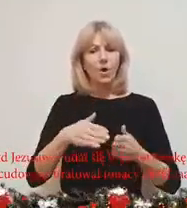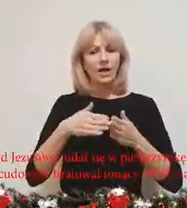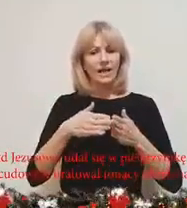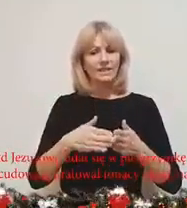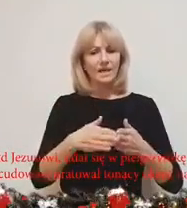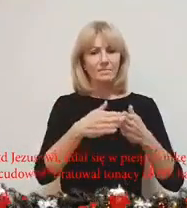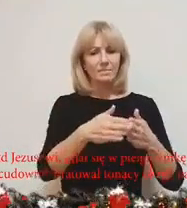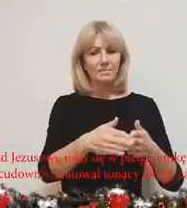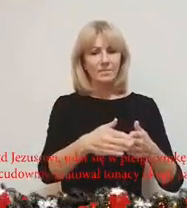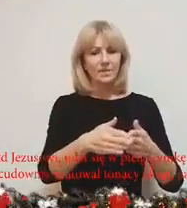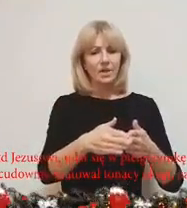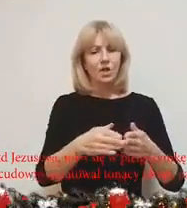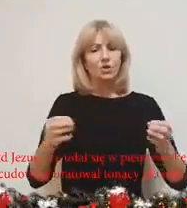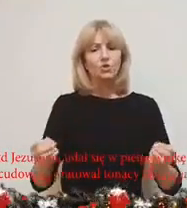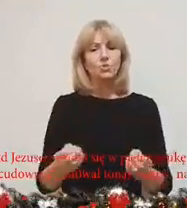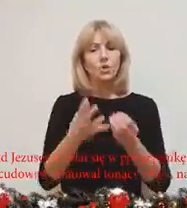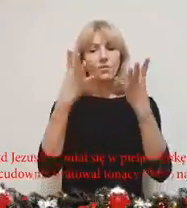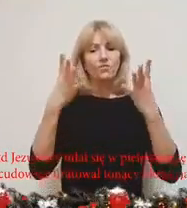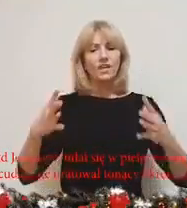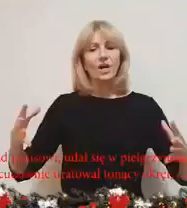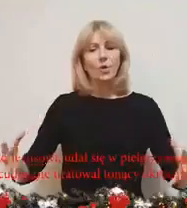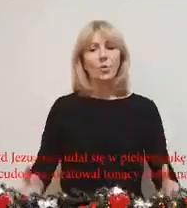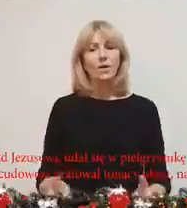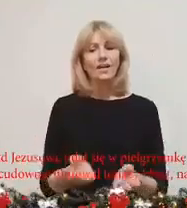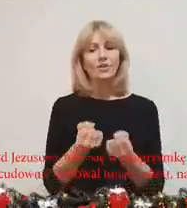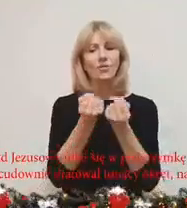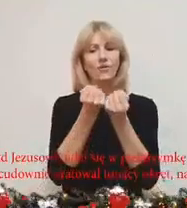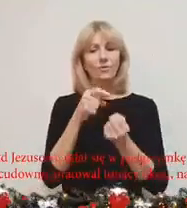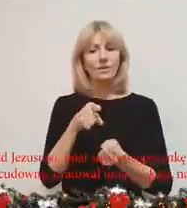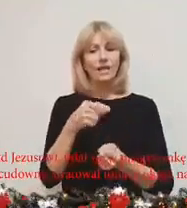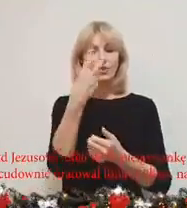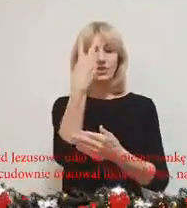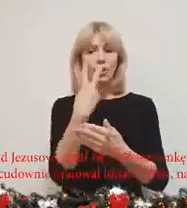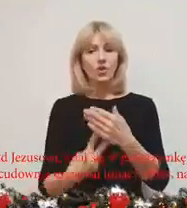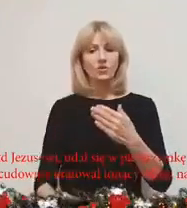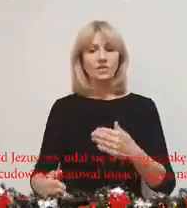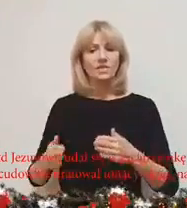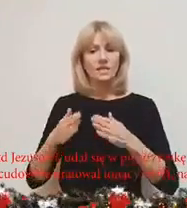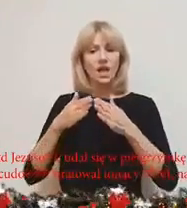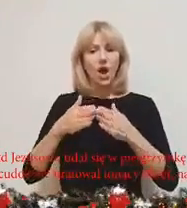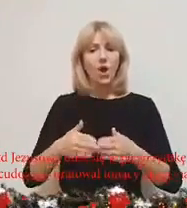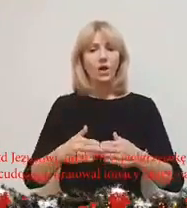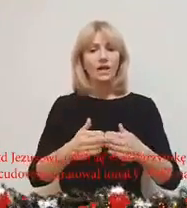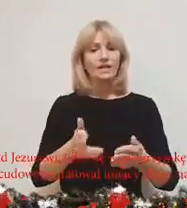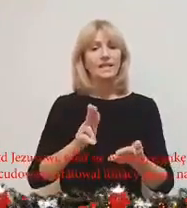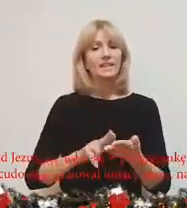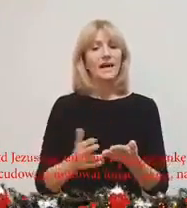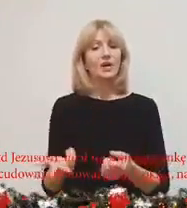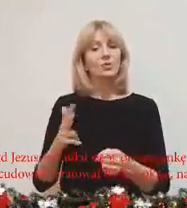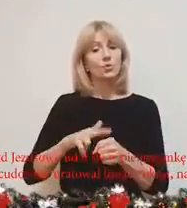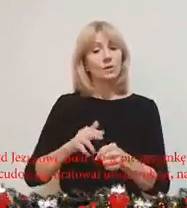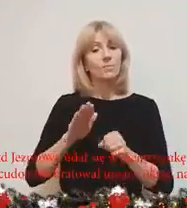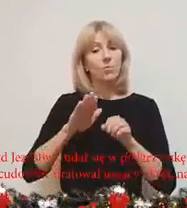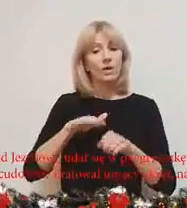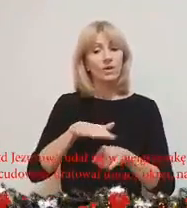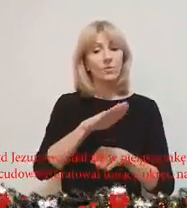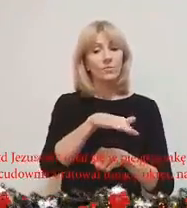okrętem, cudownie uratował ten tonący okręt, na którym płynął.